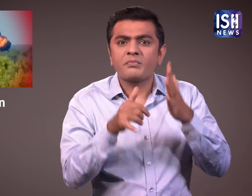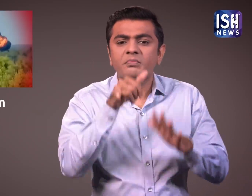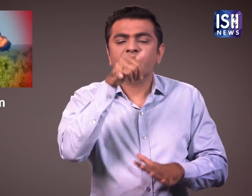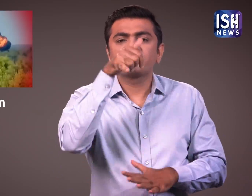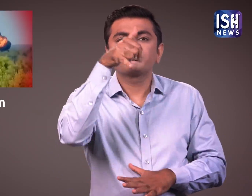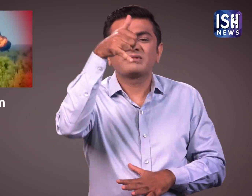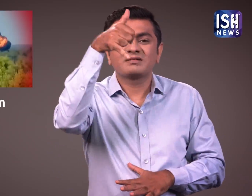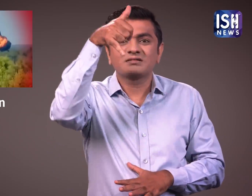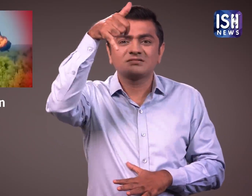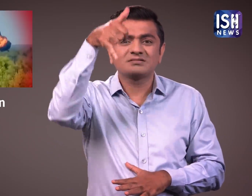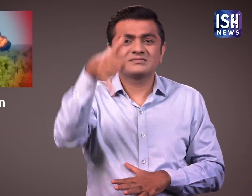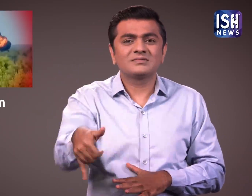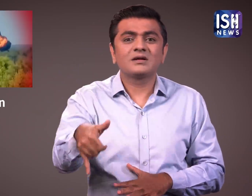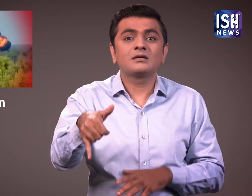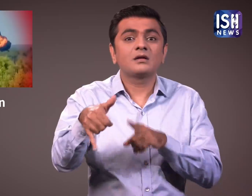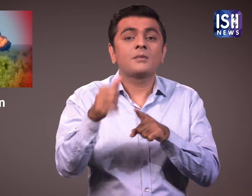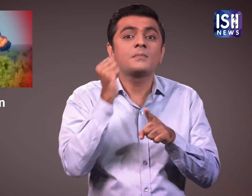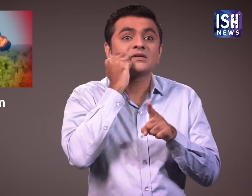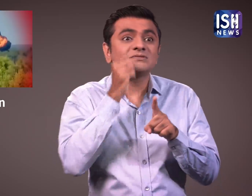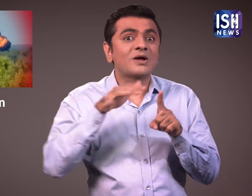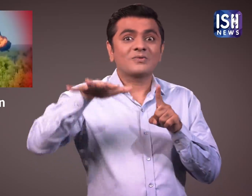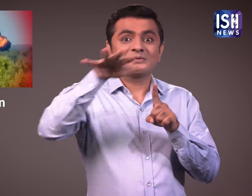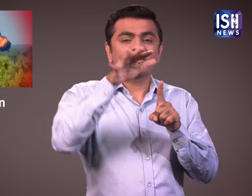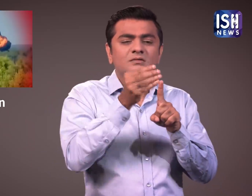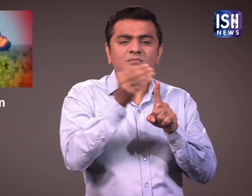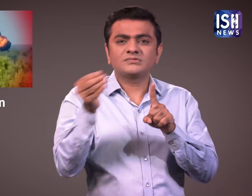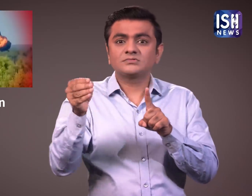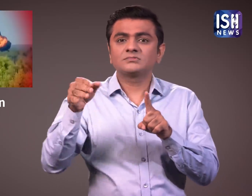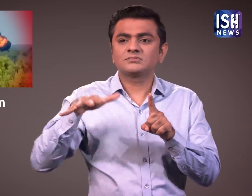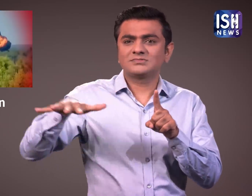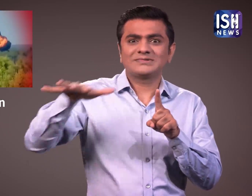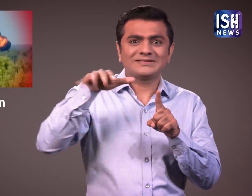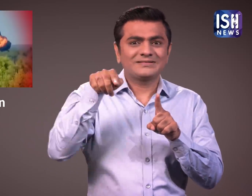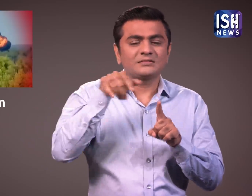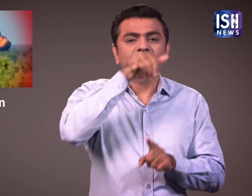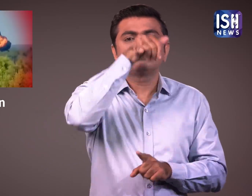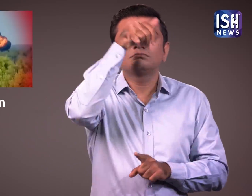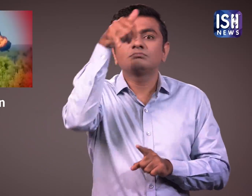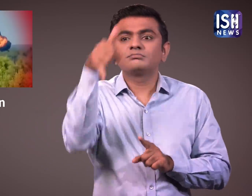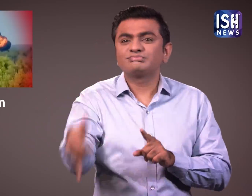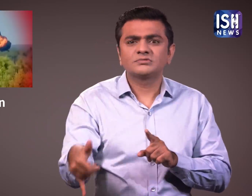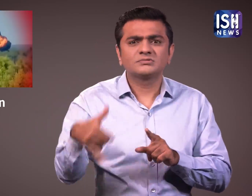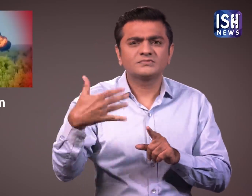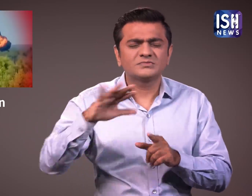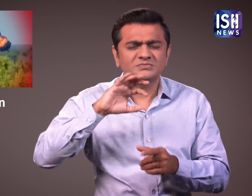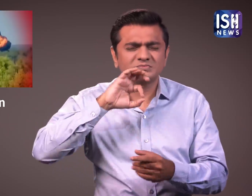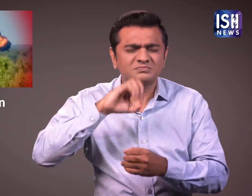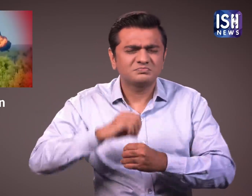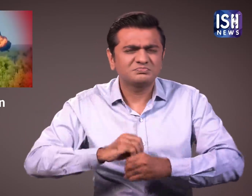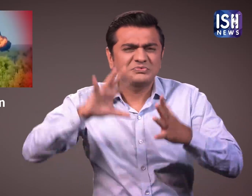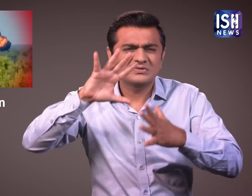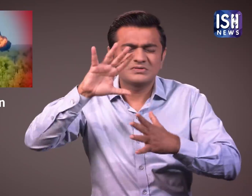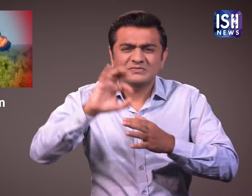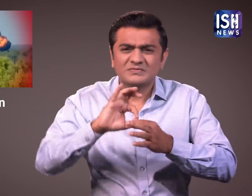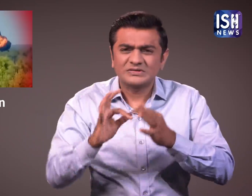उडान ने एक तेज मोड लिया और मौस्को के करीब जमीन पर गिर गया। इसके बाद